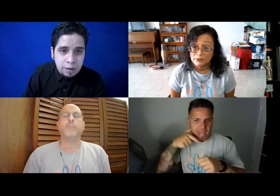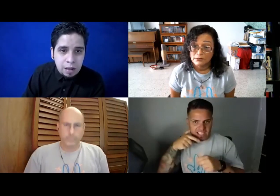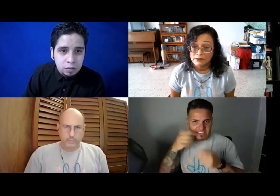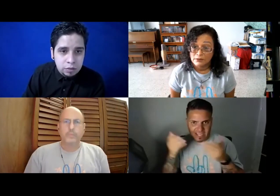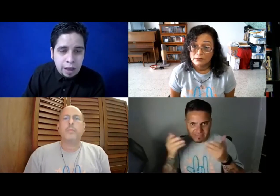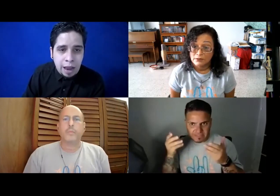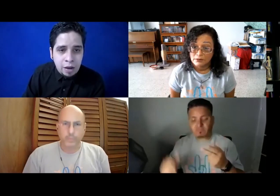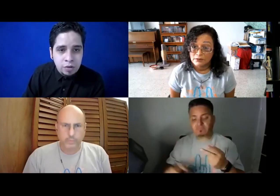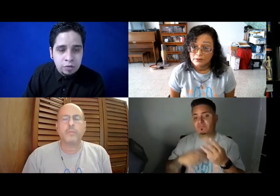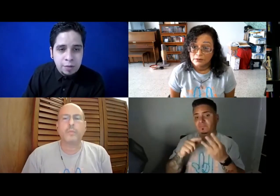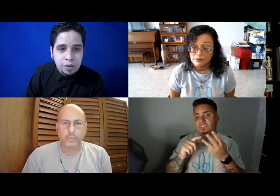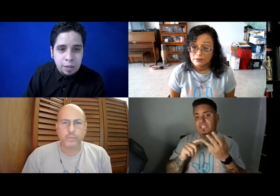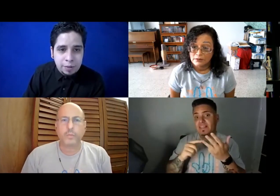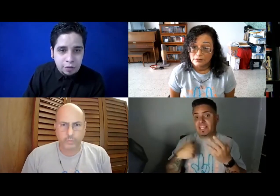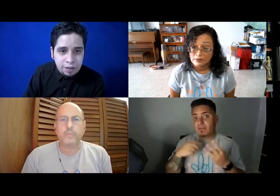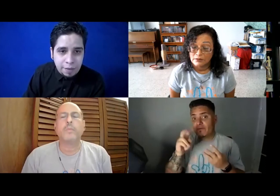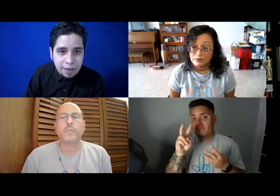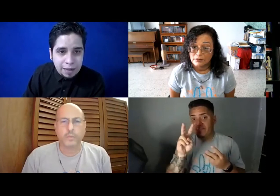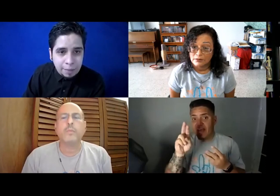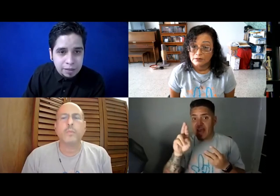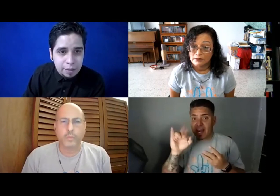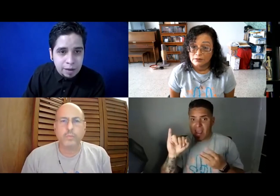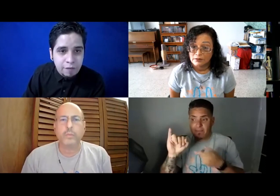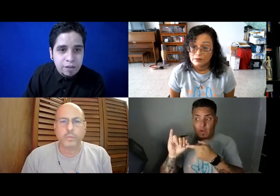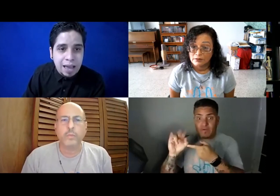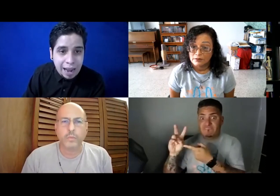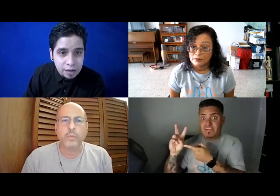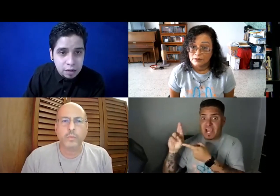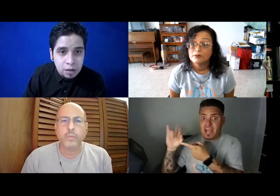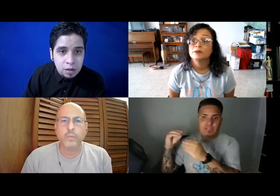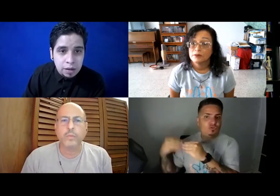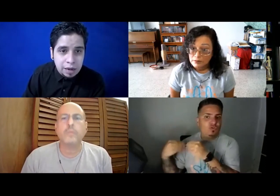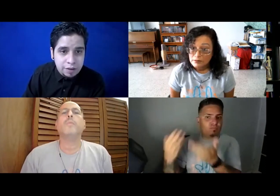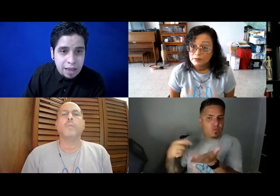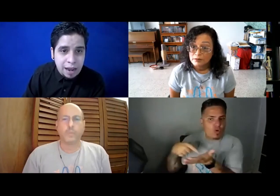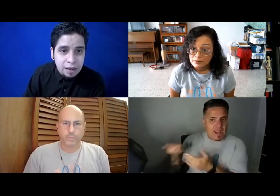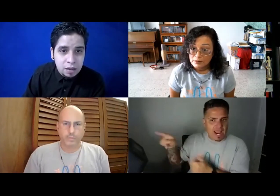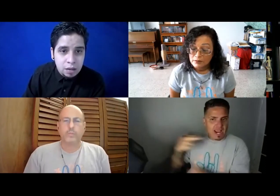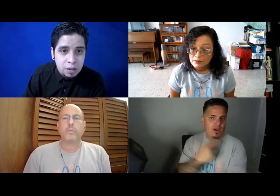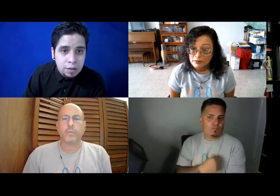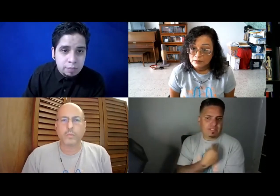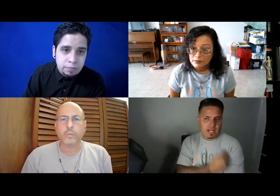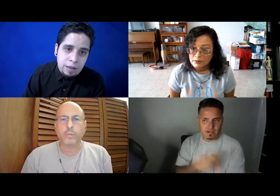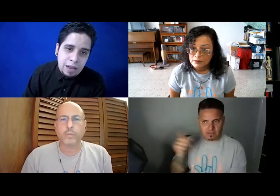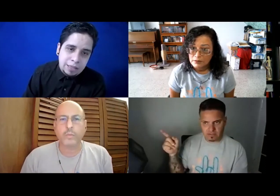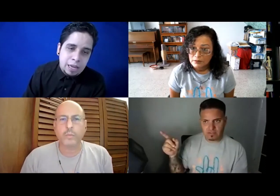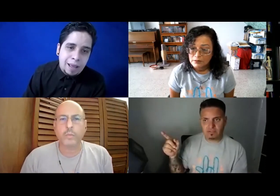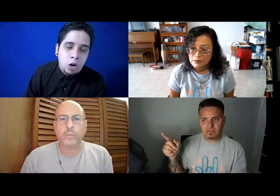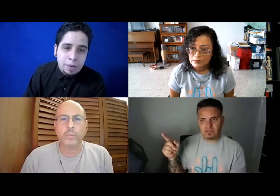¿verdad? Hay un servicio de interpretación de esa manera, también tienen, ¿verdad? en el VRS, ¿verdad? Tiene que pagarle el hospital